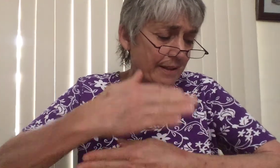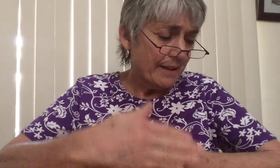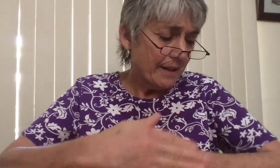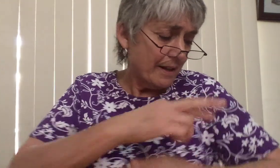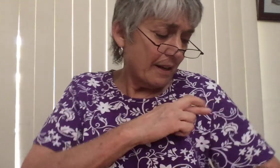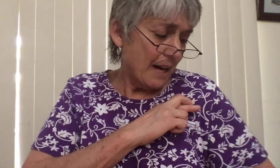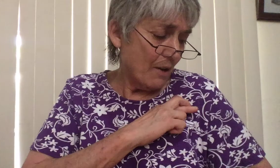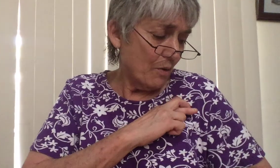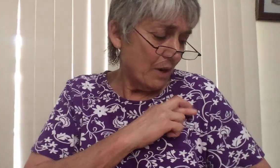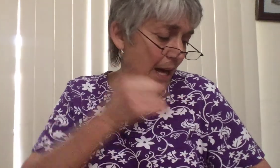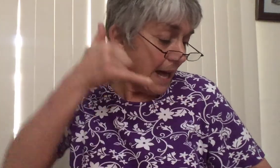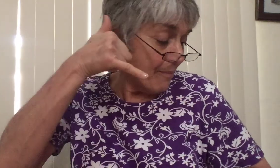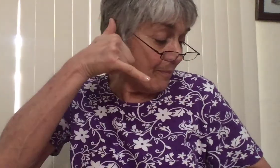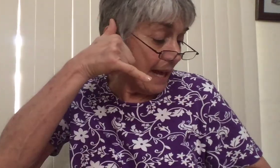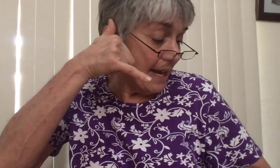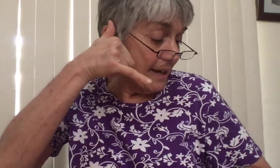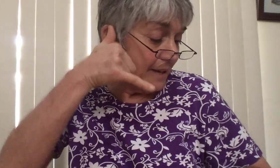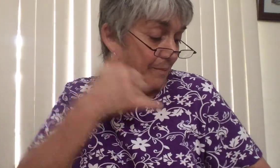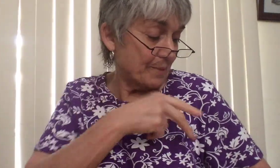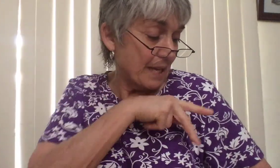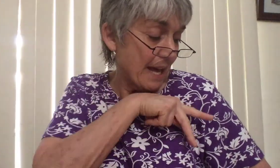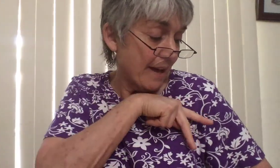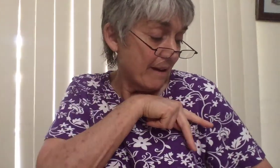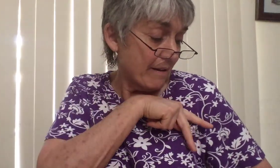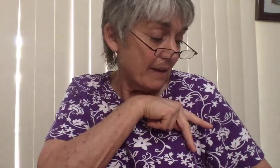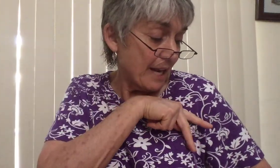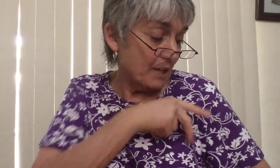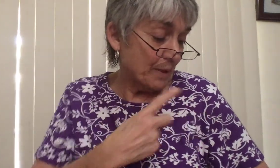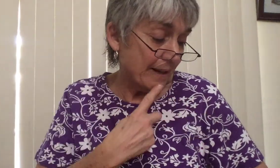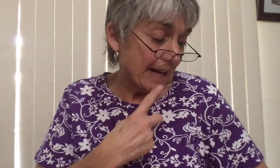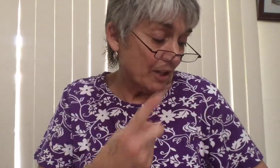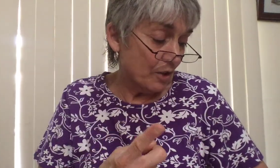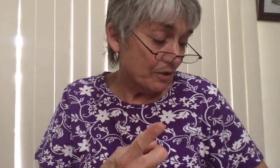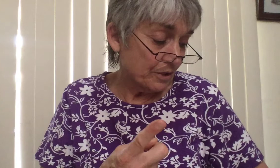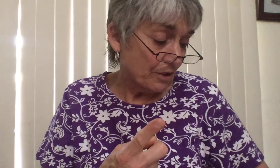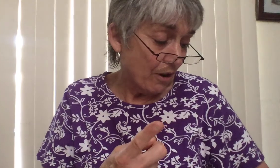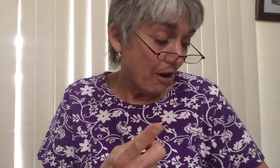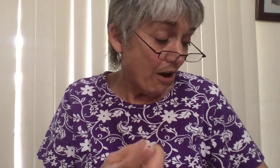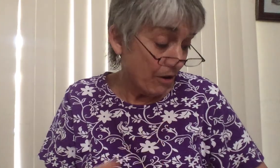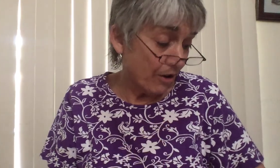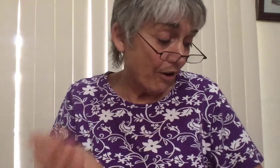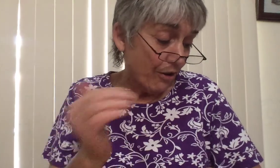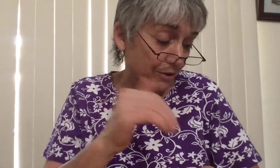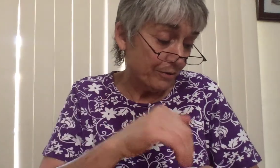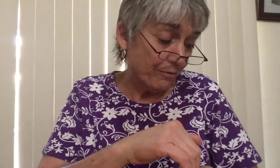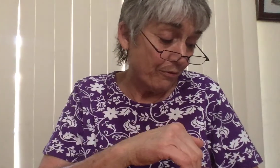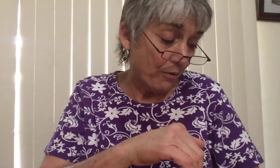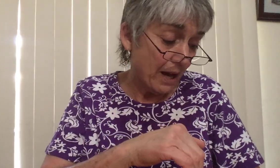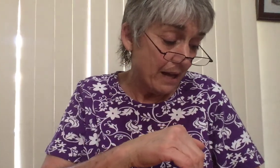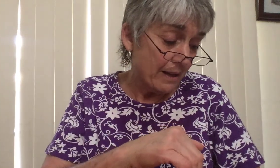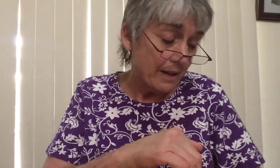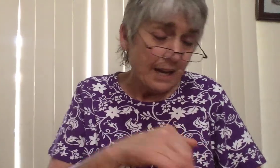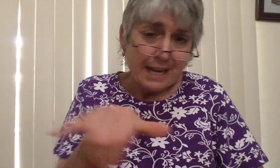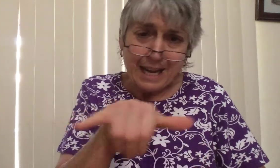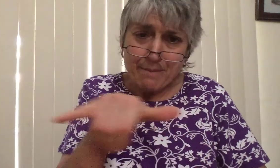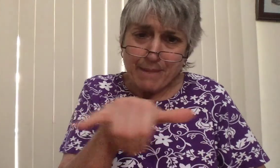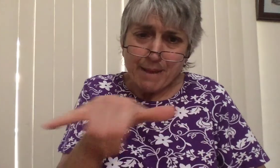Raoul appelle Pierre et il lui raconte encore une fois la même